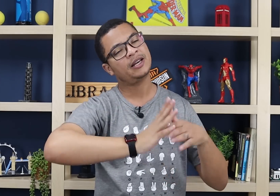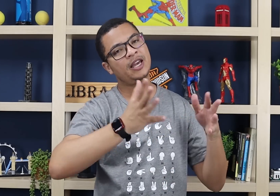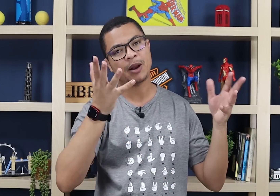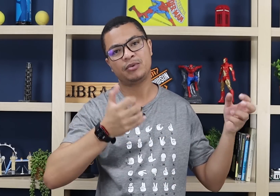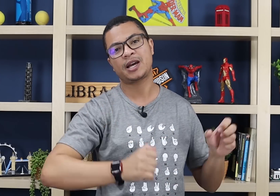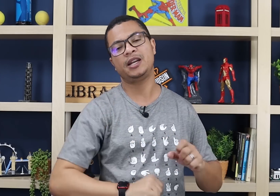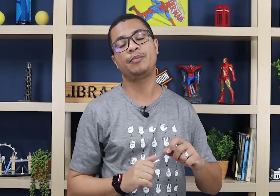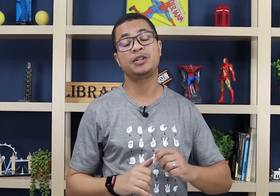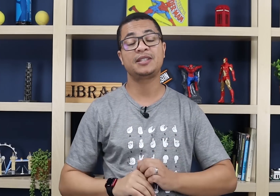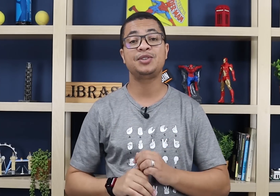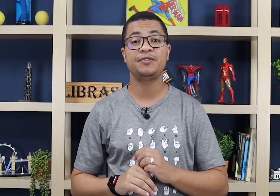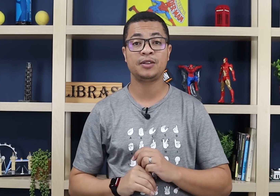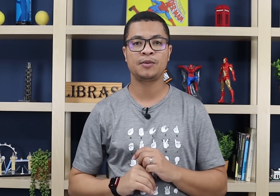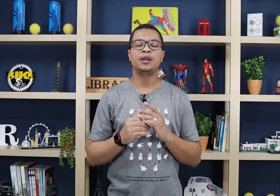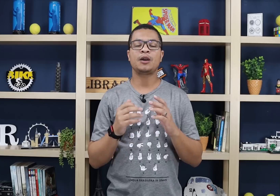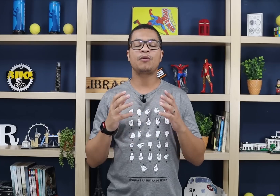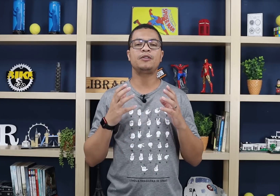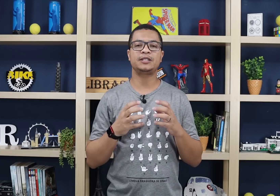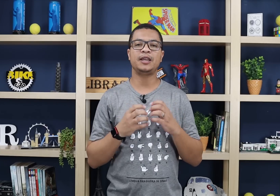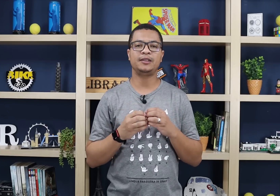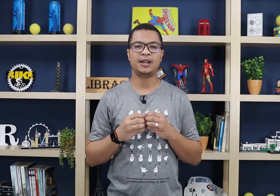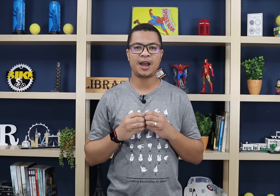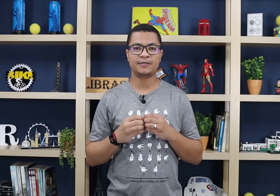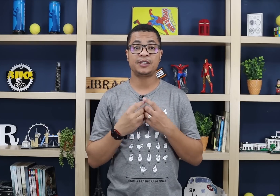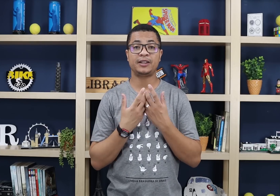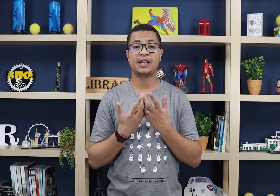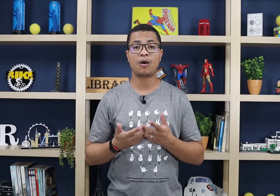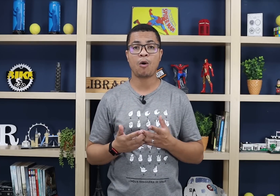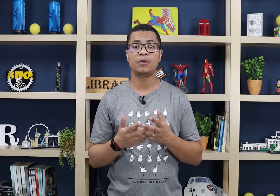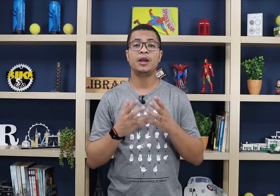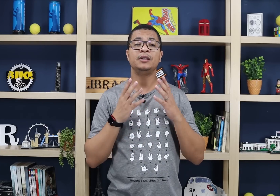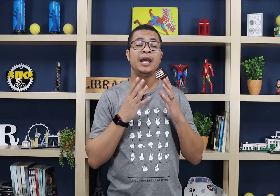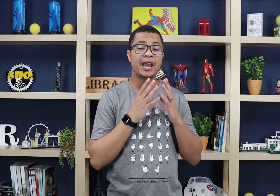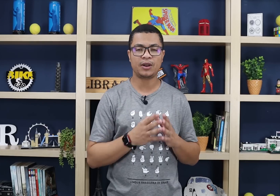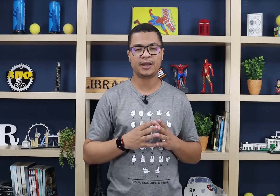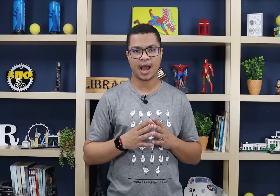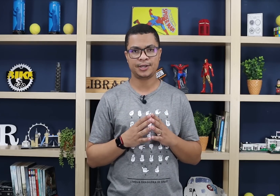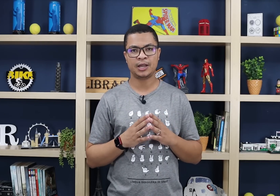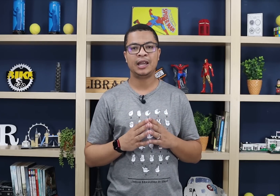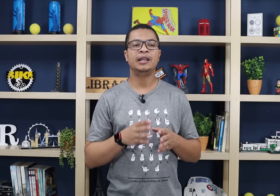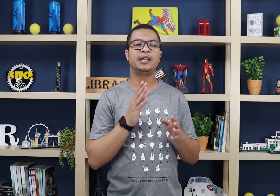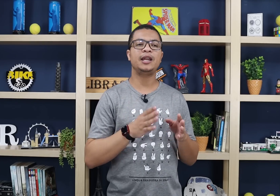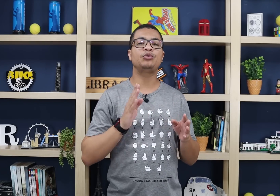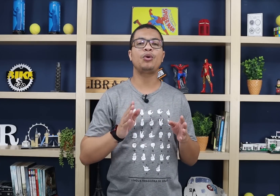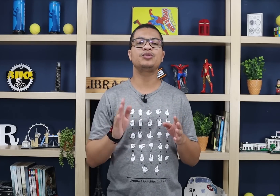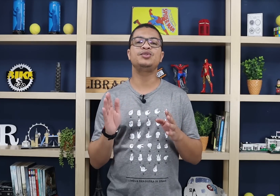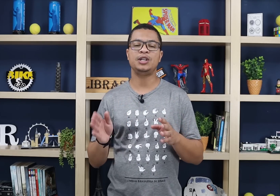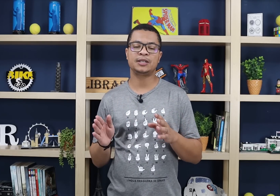E aí, pra buscar ele depois, vai ser difícil. Então, quando você tem que treinar, você vai treinar como? Regularidade. Treina todos os dias.